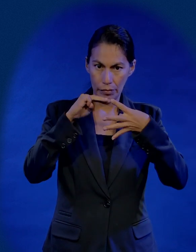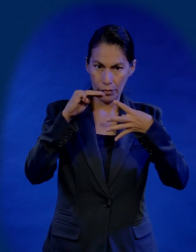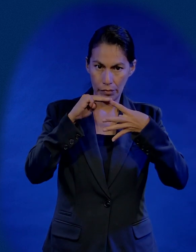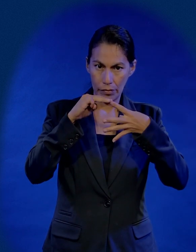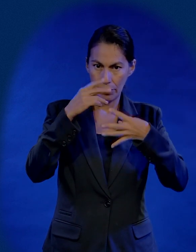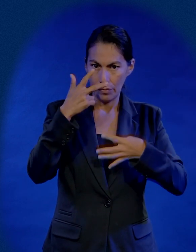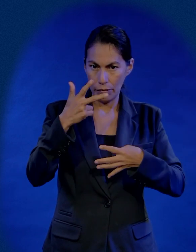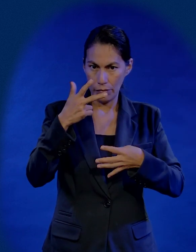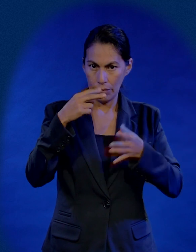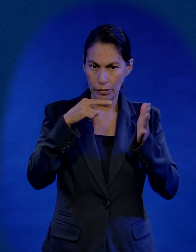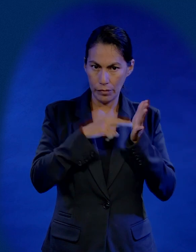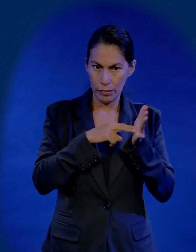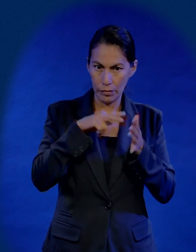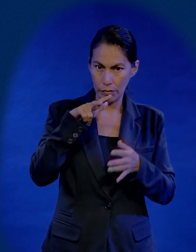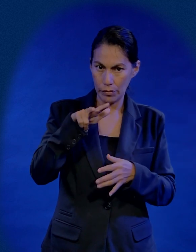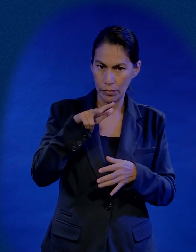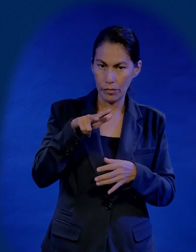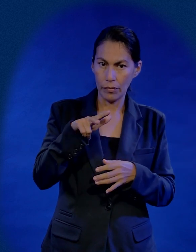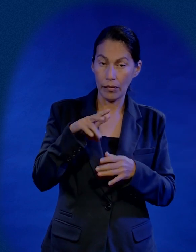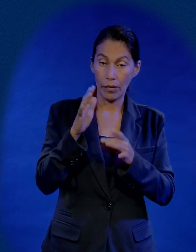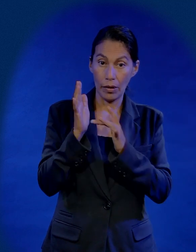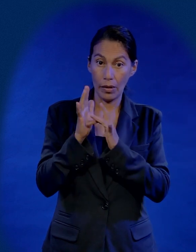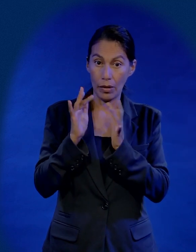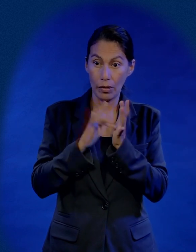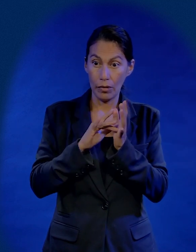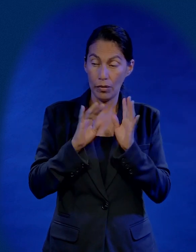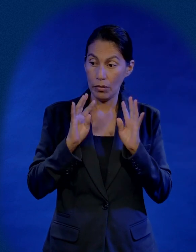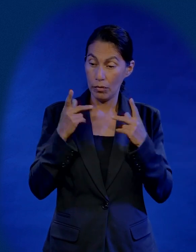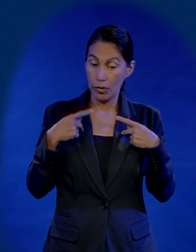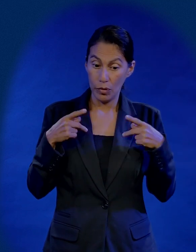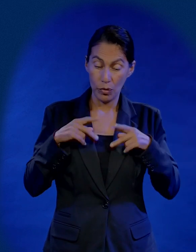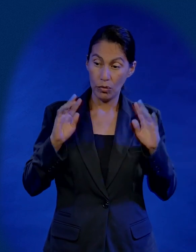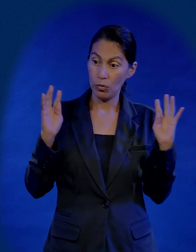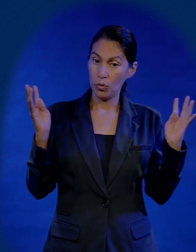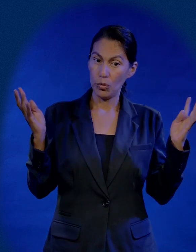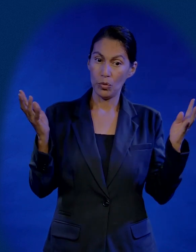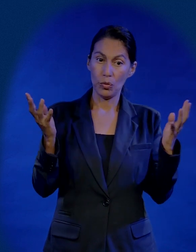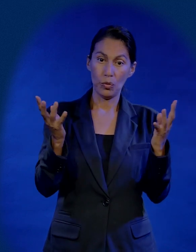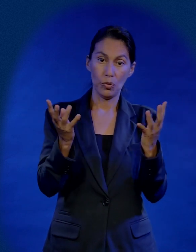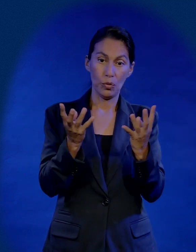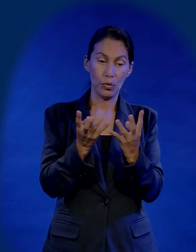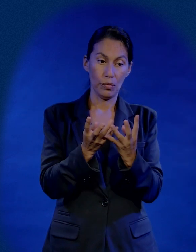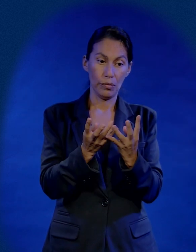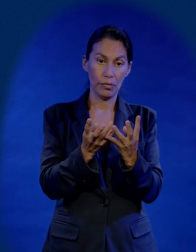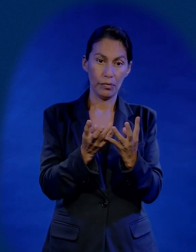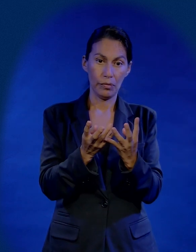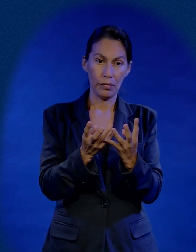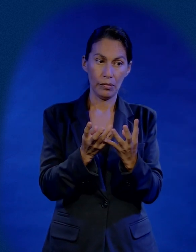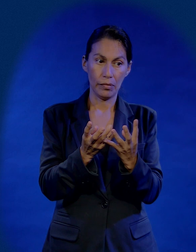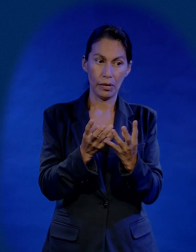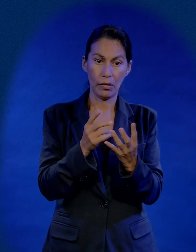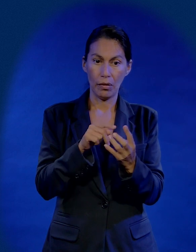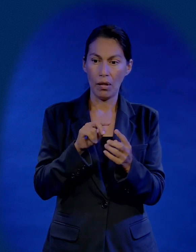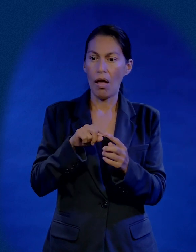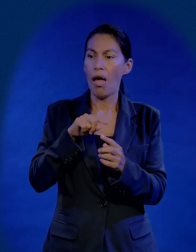Mateo 8, 18 dice, Viéndose Jesús rodeado de mucha gente, mandó pasar al otro lado.